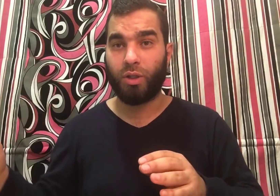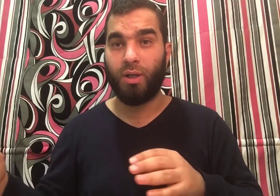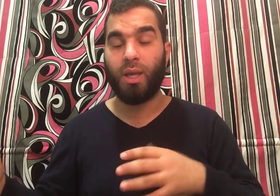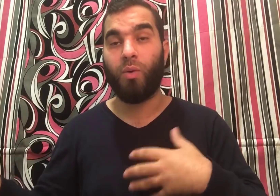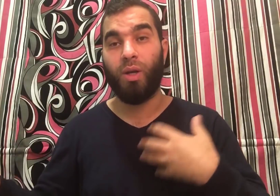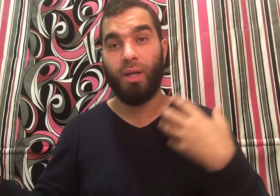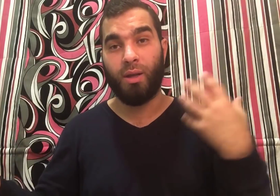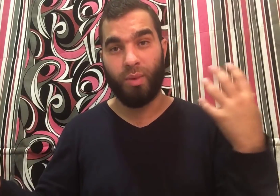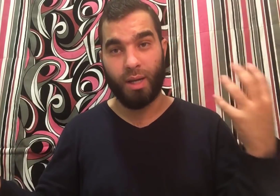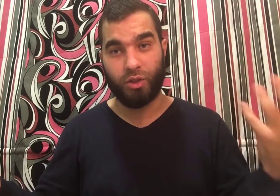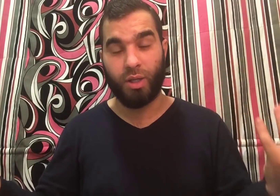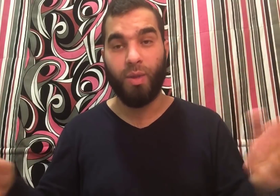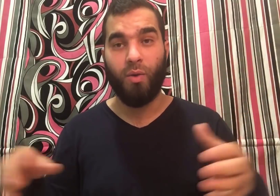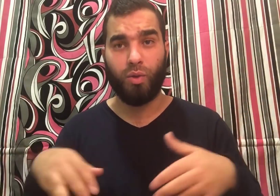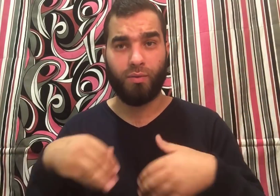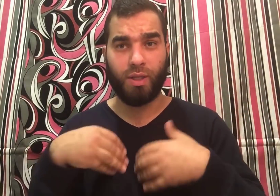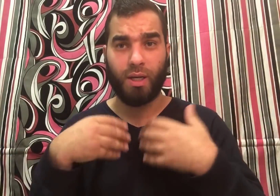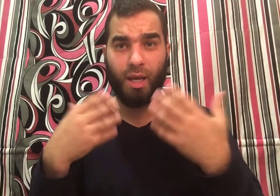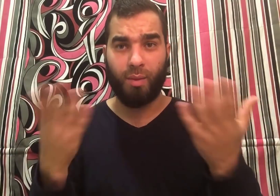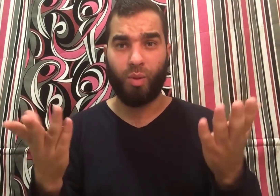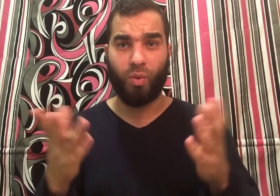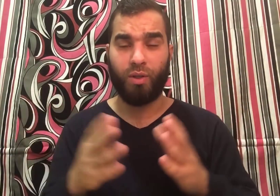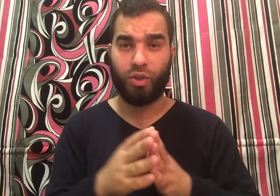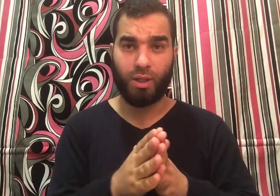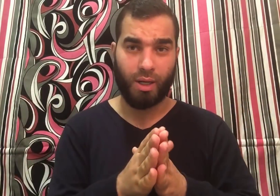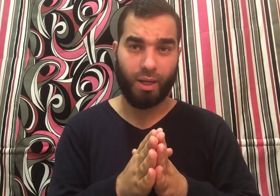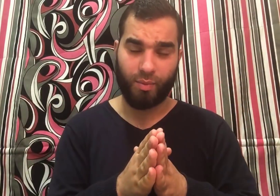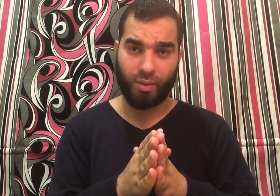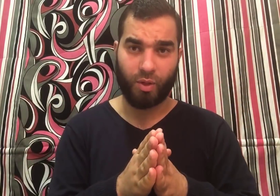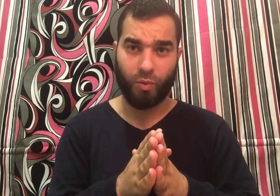الشرعية والعلاق بالعشاب وتفسير الأحلام المباشر اللي احنا بنعمل